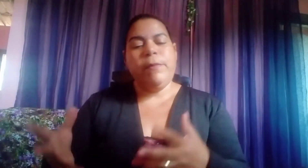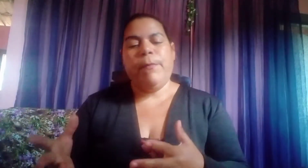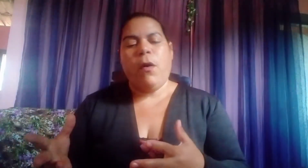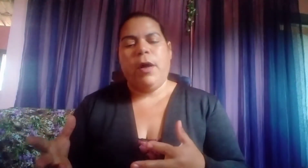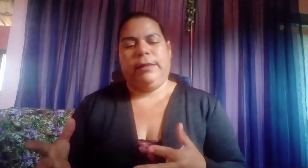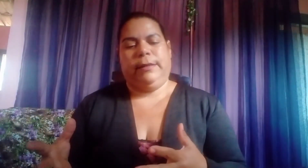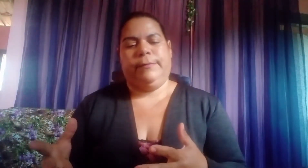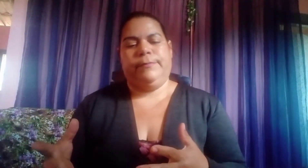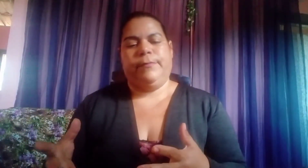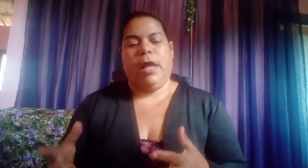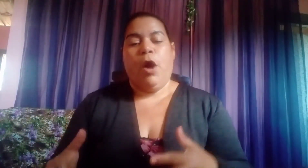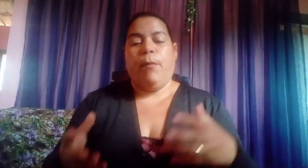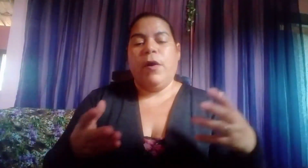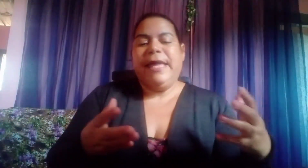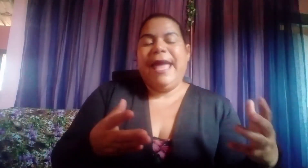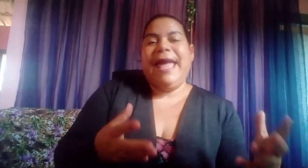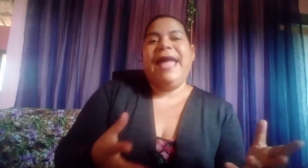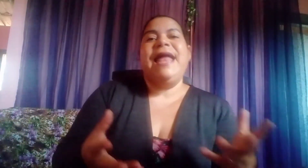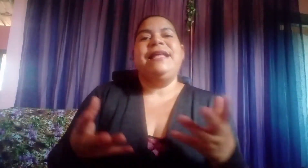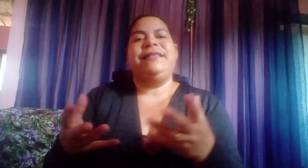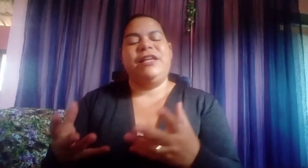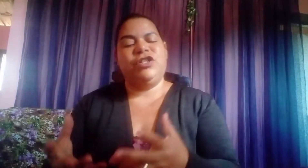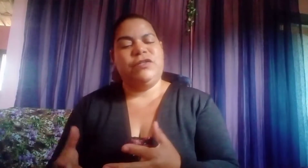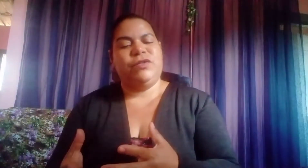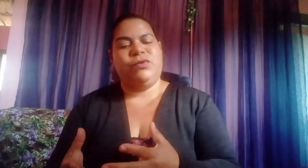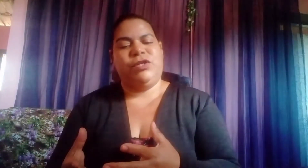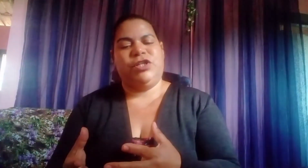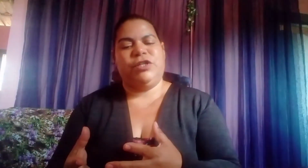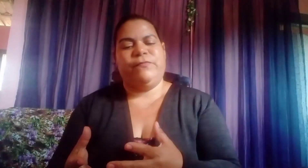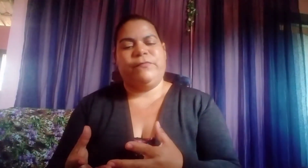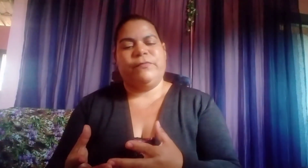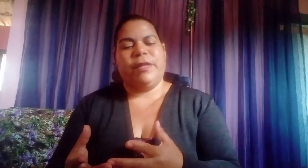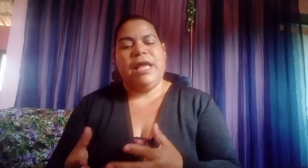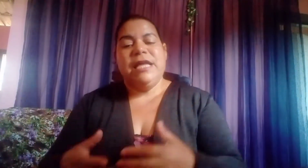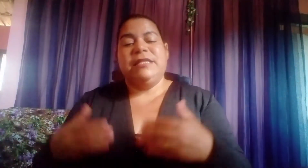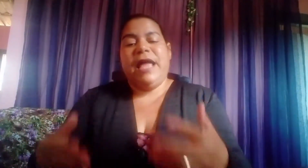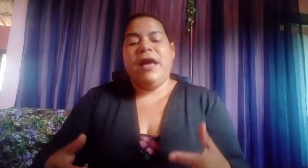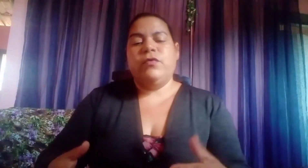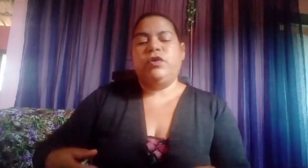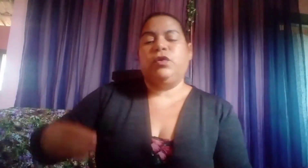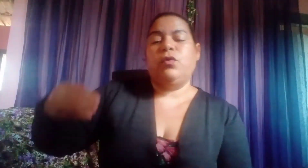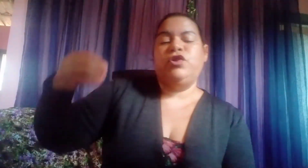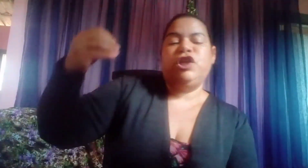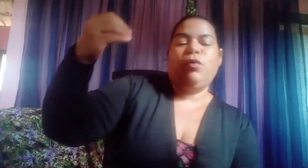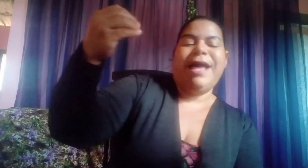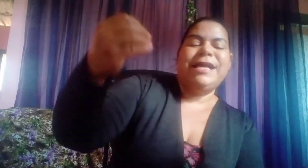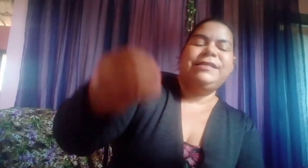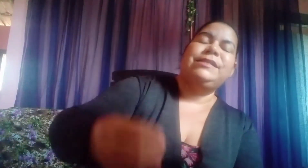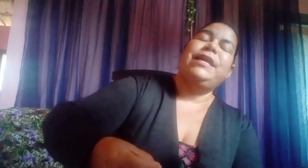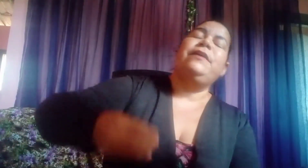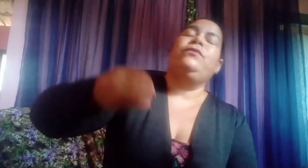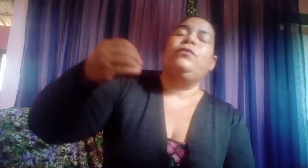importa. Porque Ele tem Jesus. Deus continuará sendo